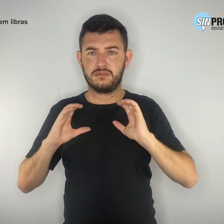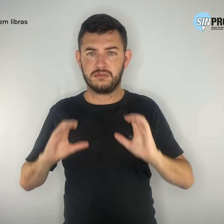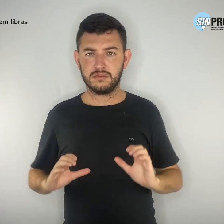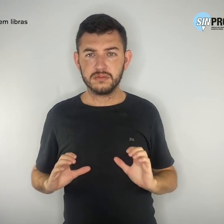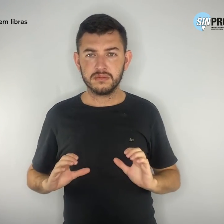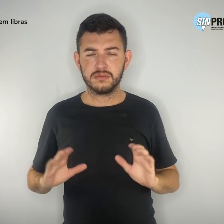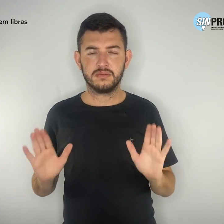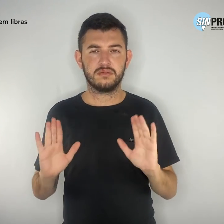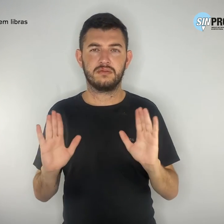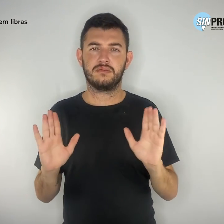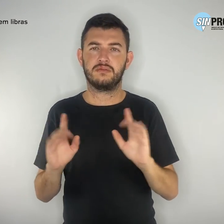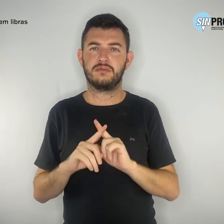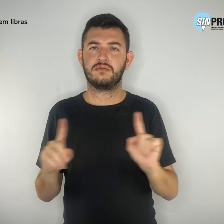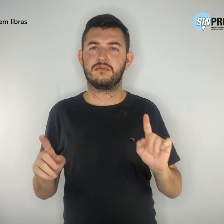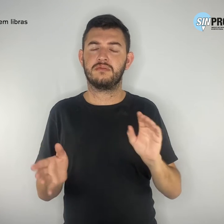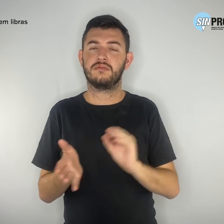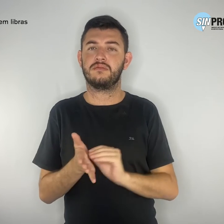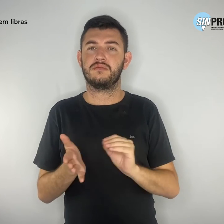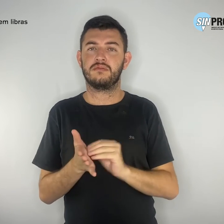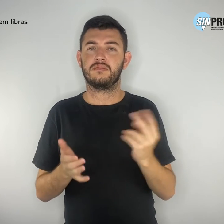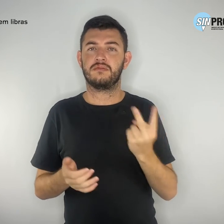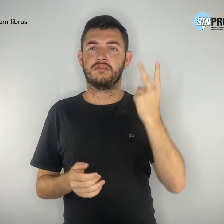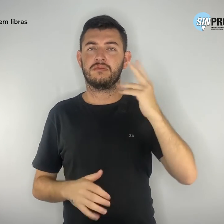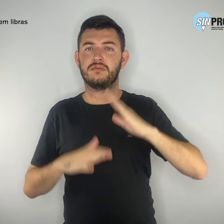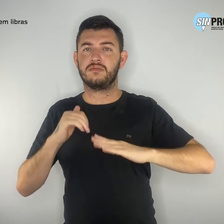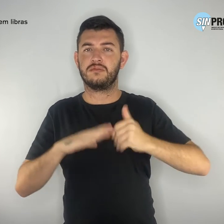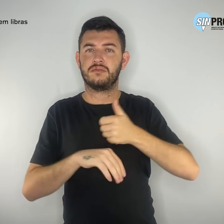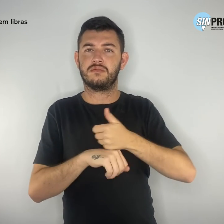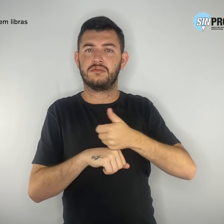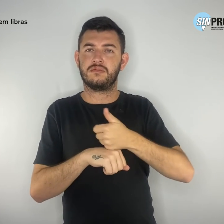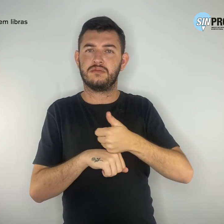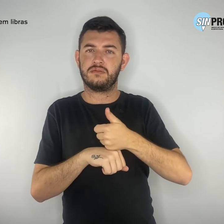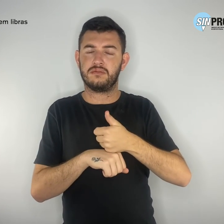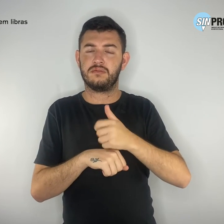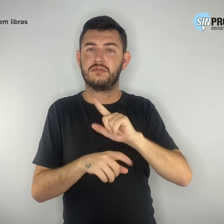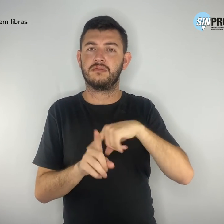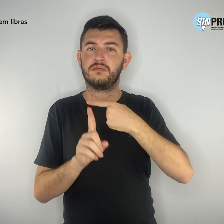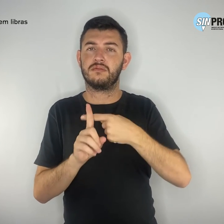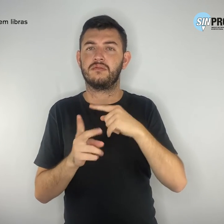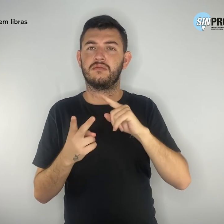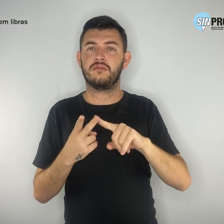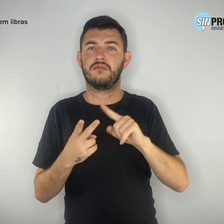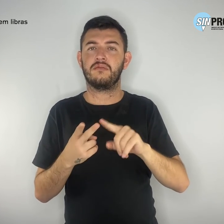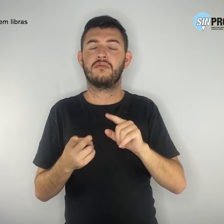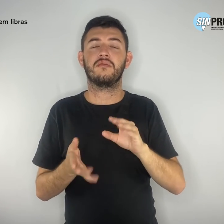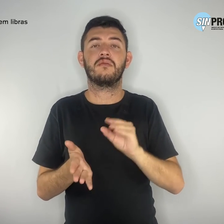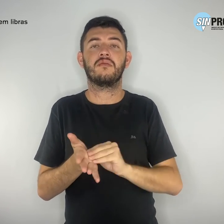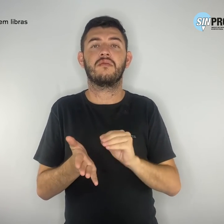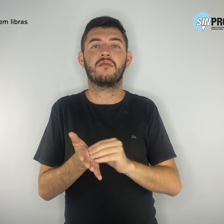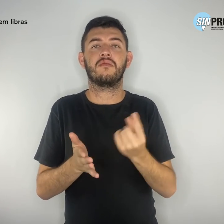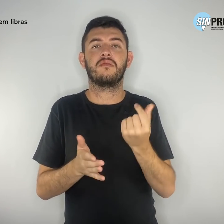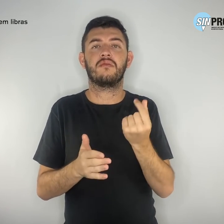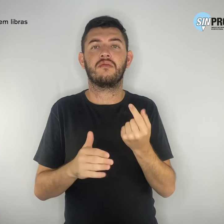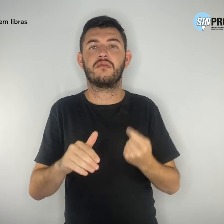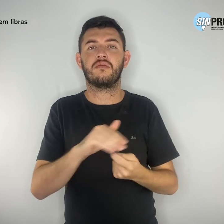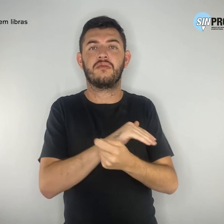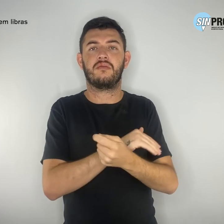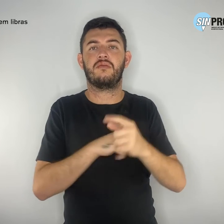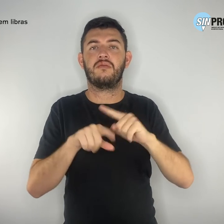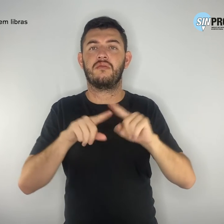desvalorização dos profissionais combinada com a falta de investimentos. Para além